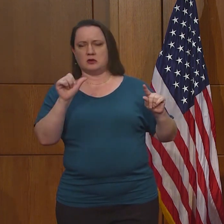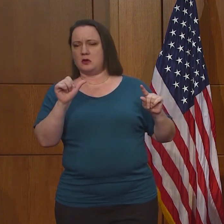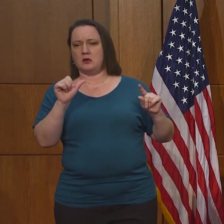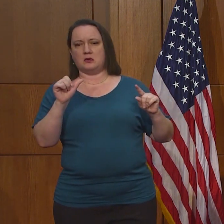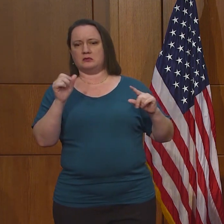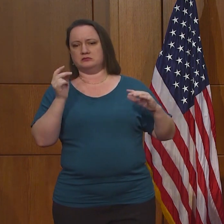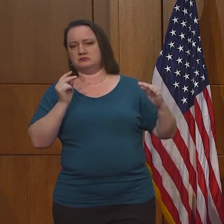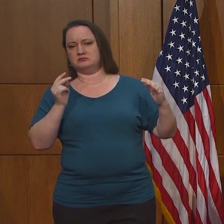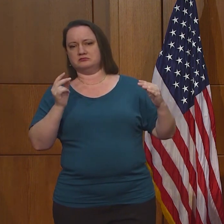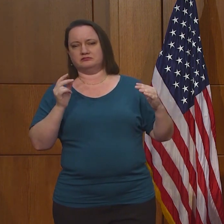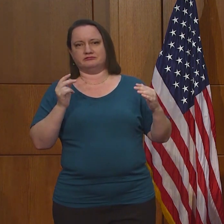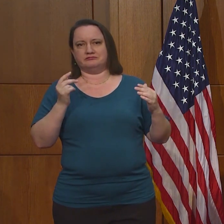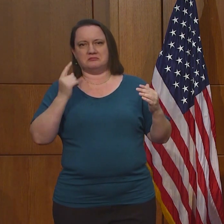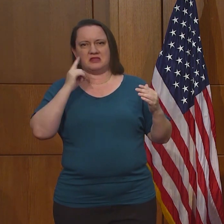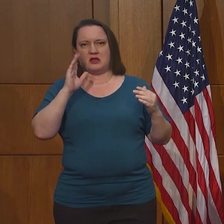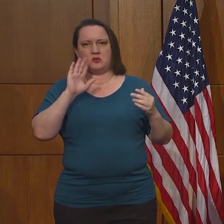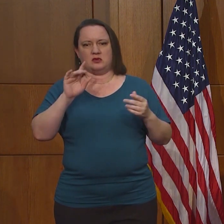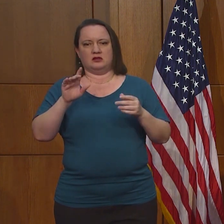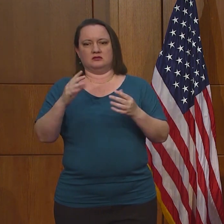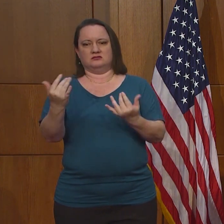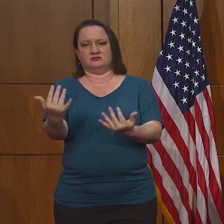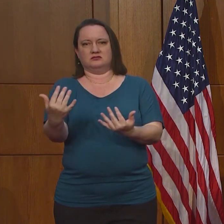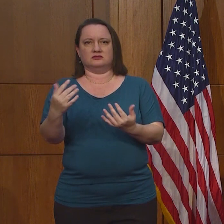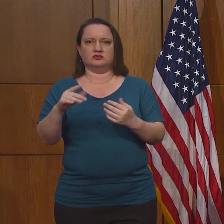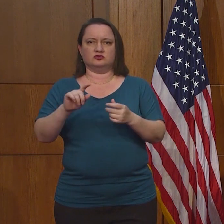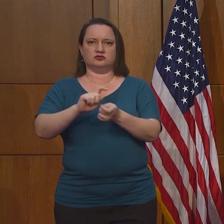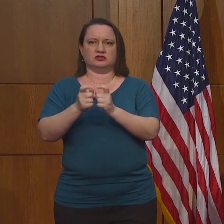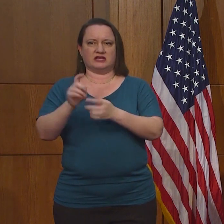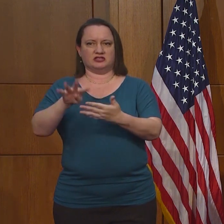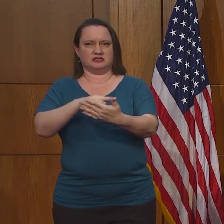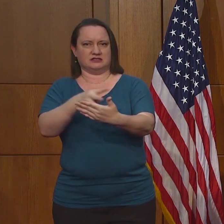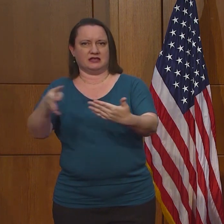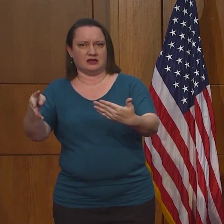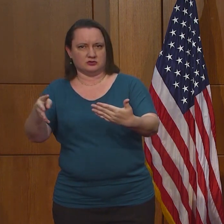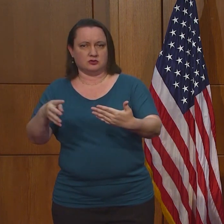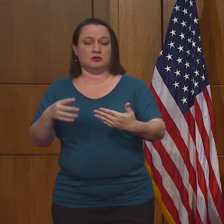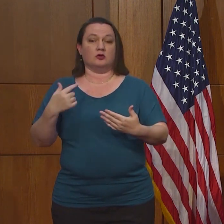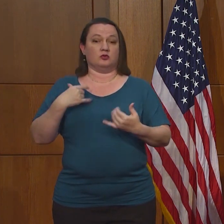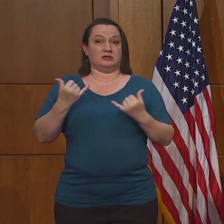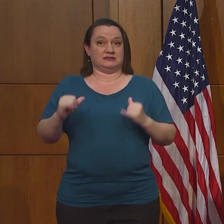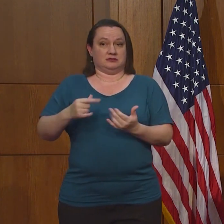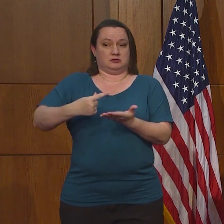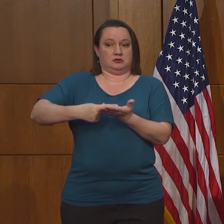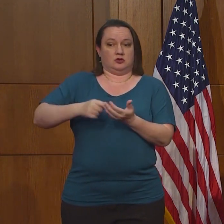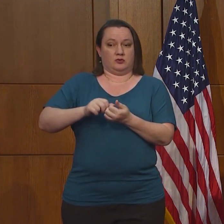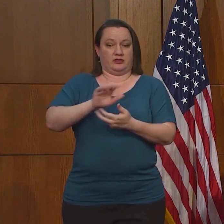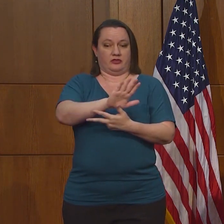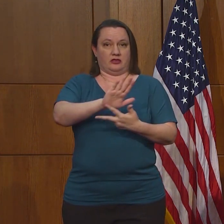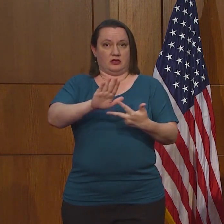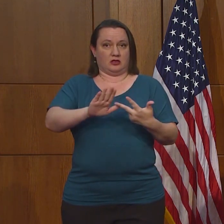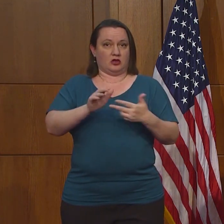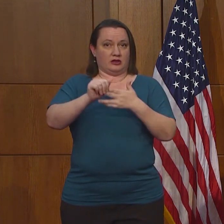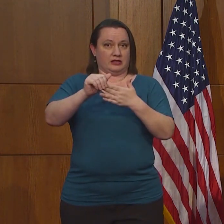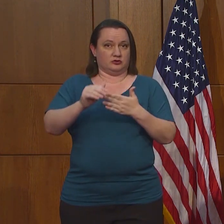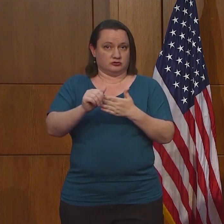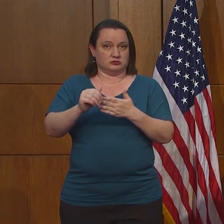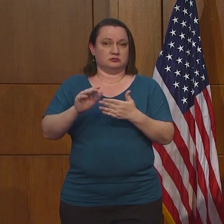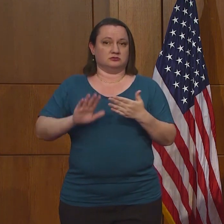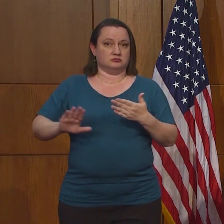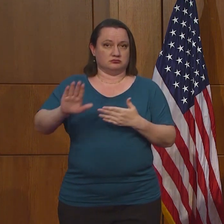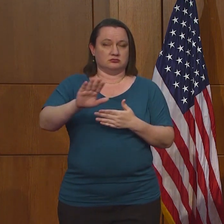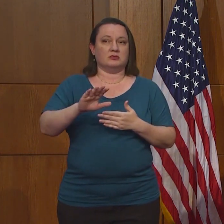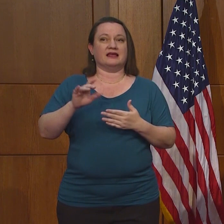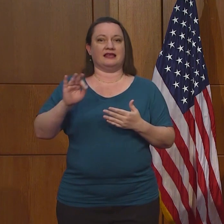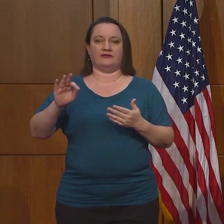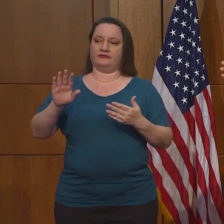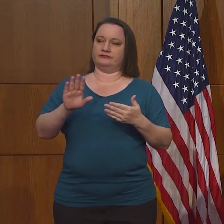horario cambie. Por ejemplo, estamos hablando todavía con los líderes de esos sitios, pero si, por ejemplo,